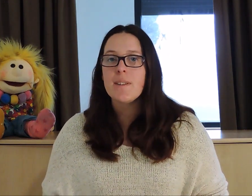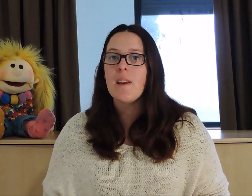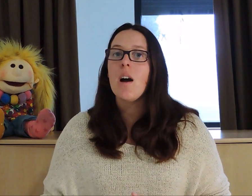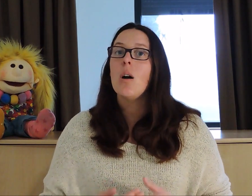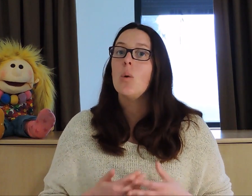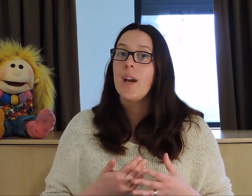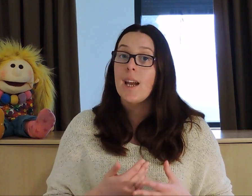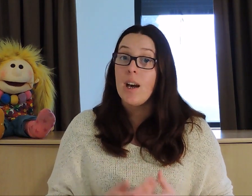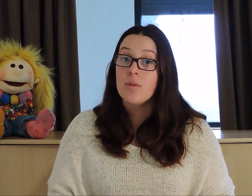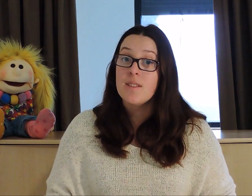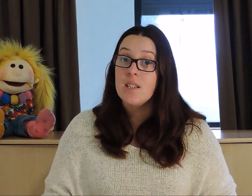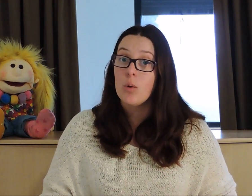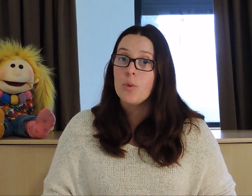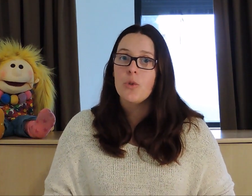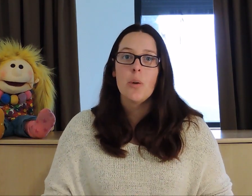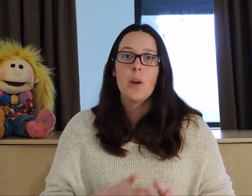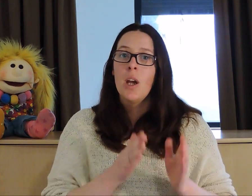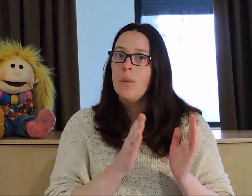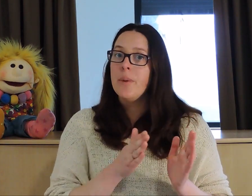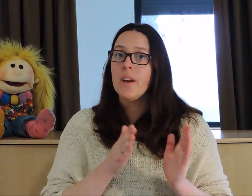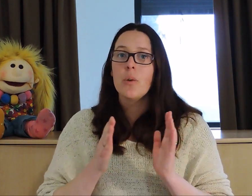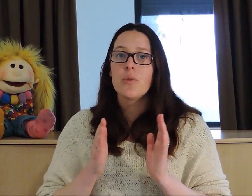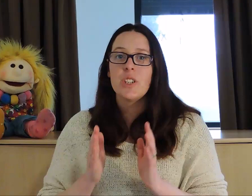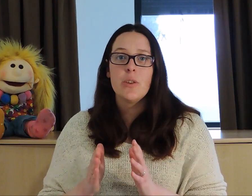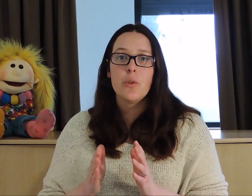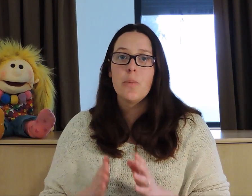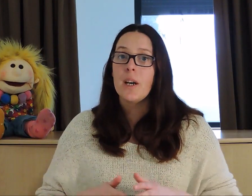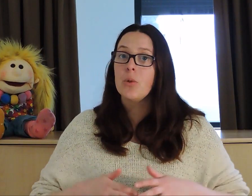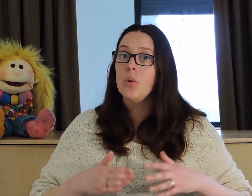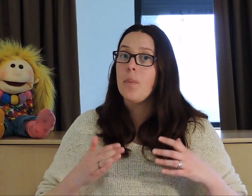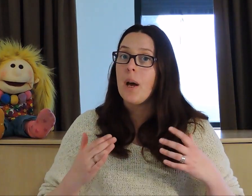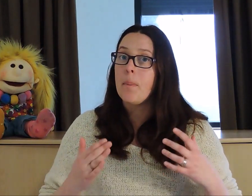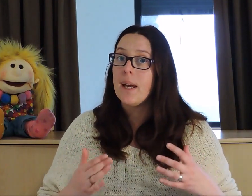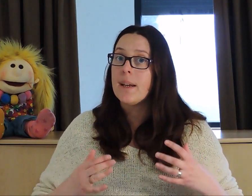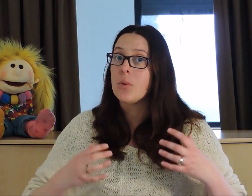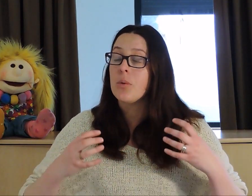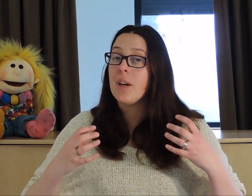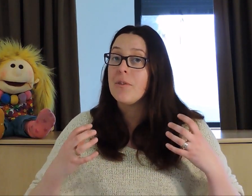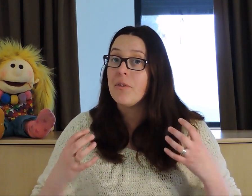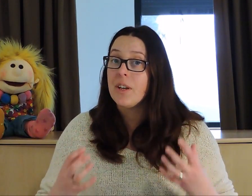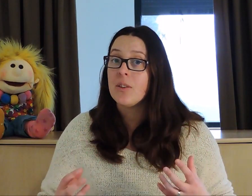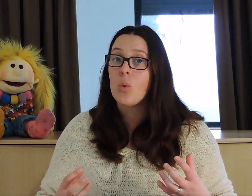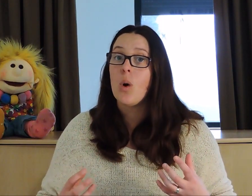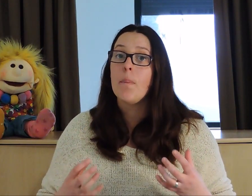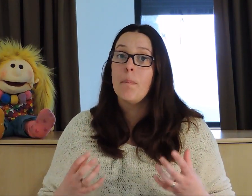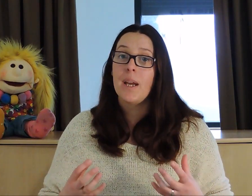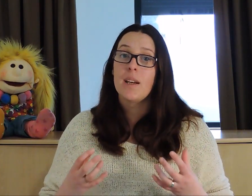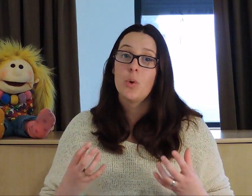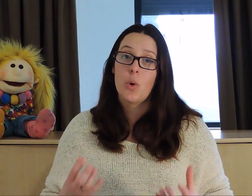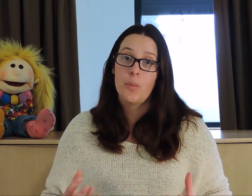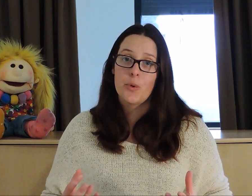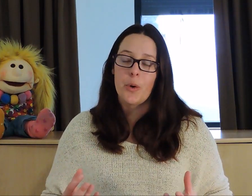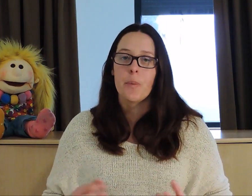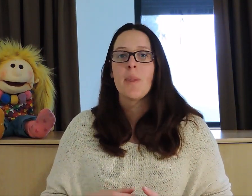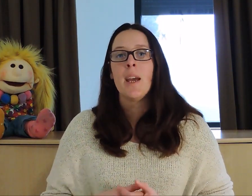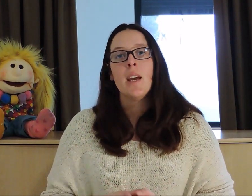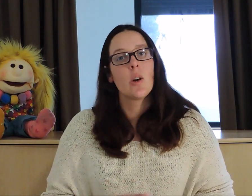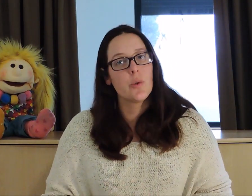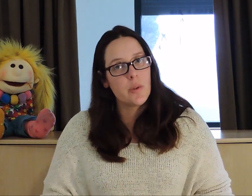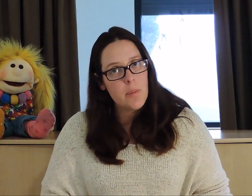21, on a 46 chromosomes, bien rangés deux par deux, par paire, donc on a 23 paires de chromosomes. Quand on